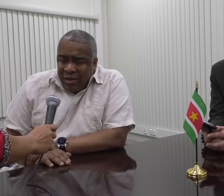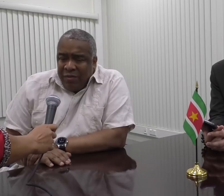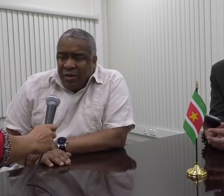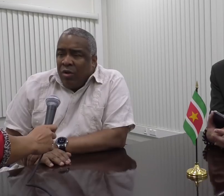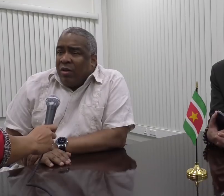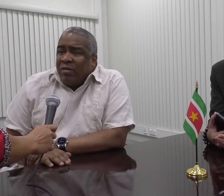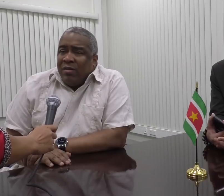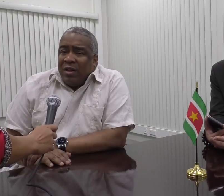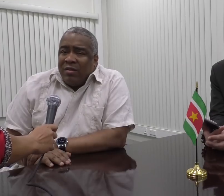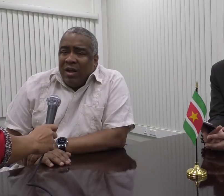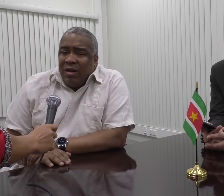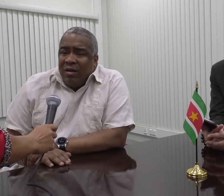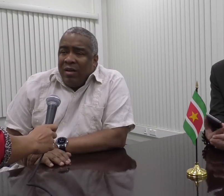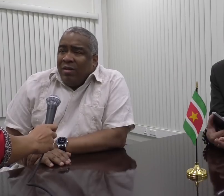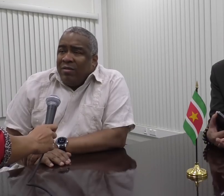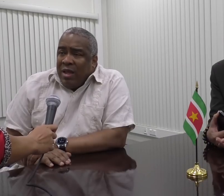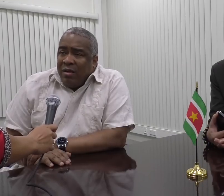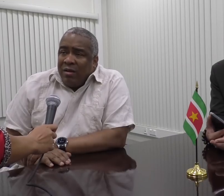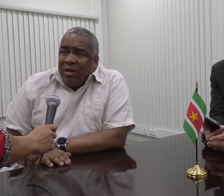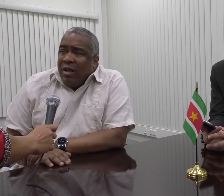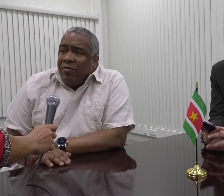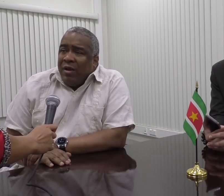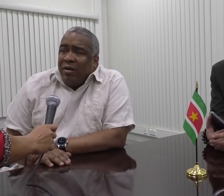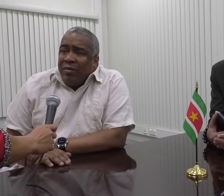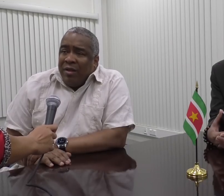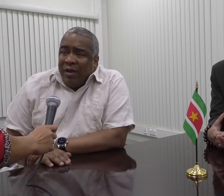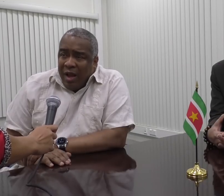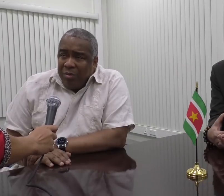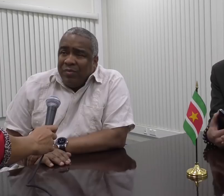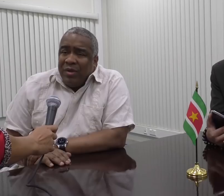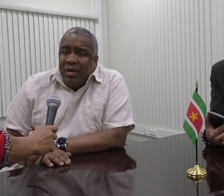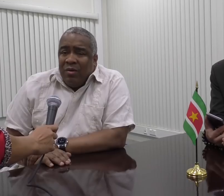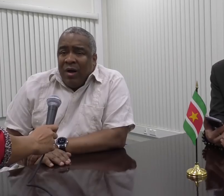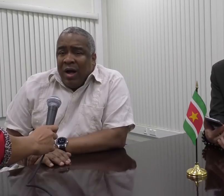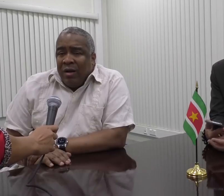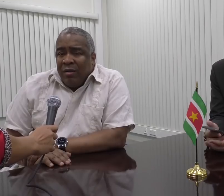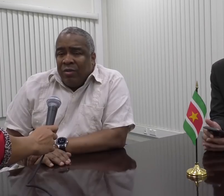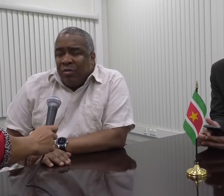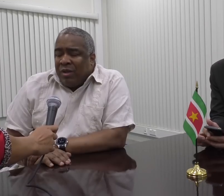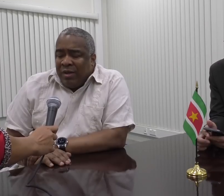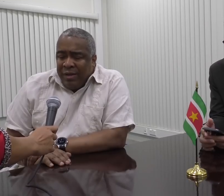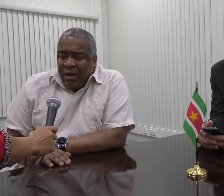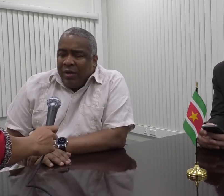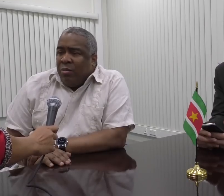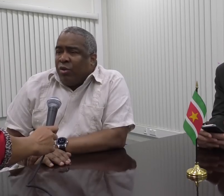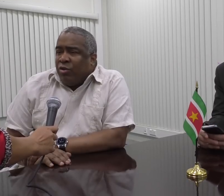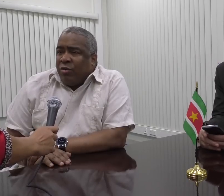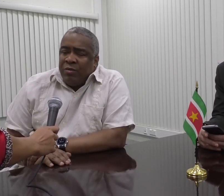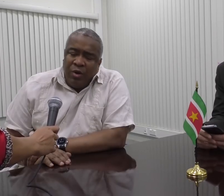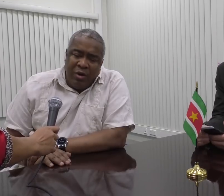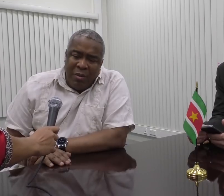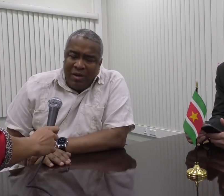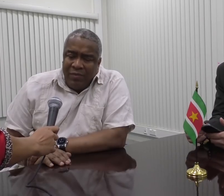Ten aanzien van de dollars, dat zal zeker heel veel helpen. We halen een substantieel deel van de